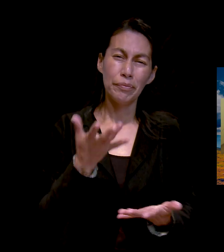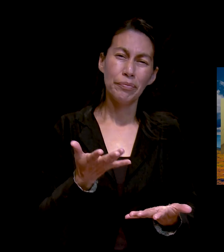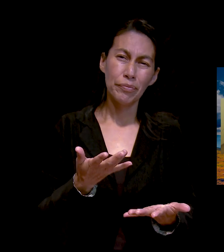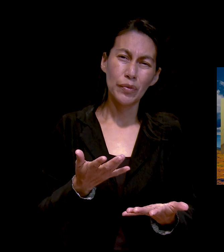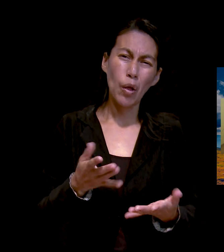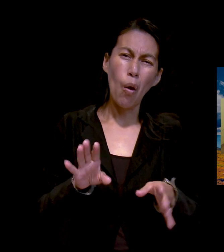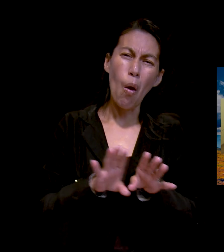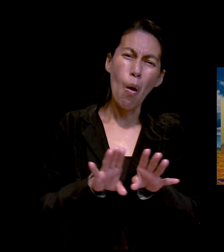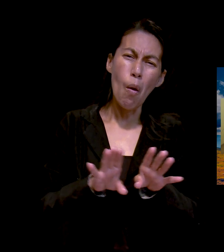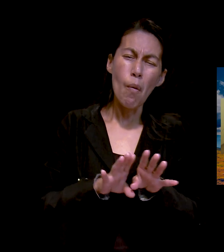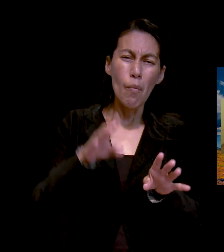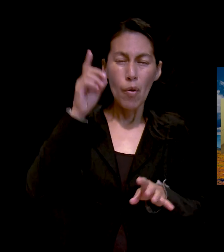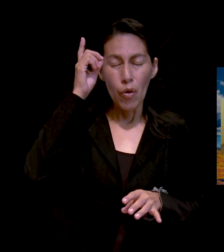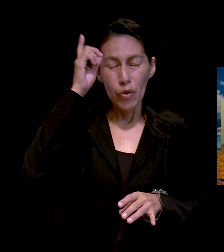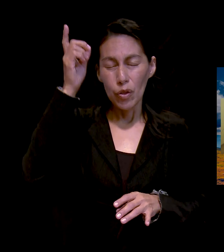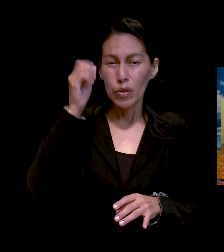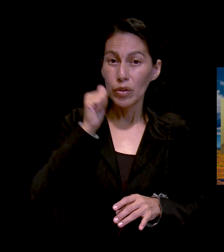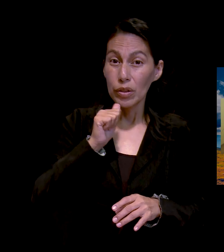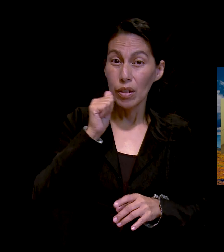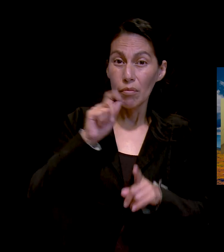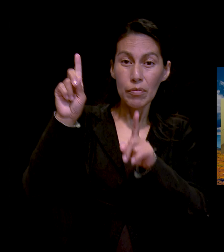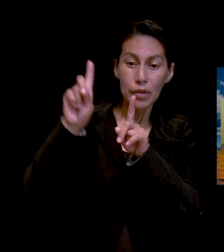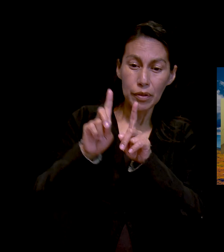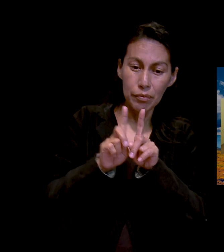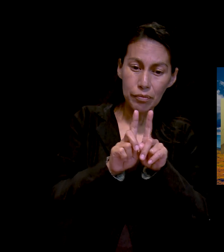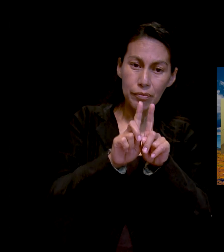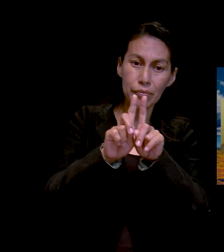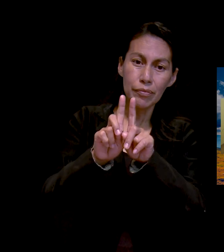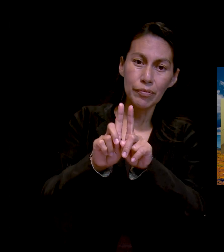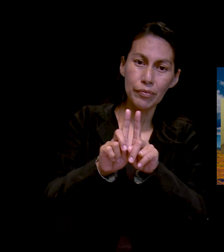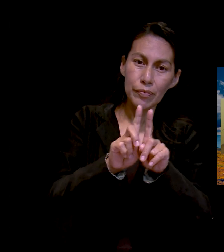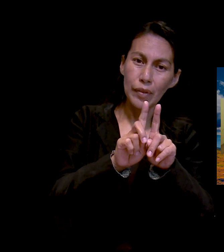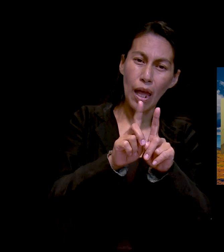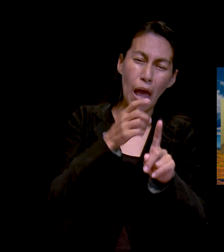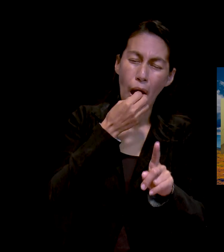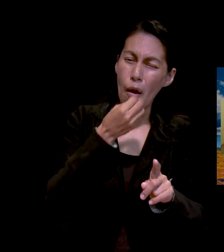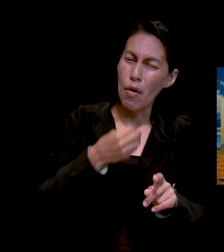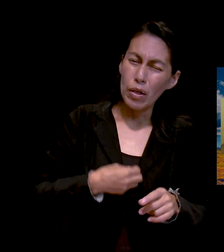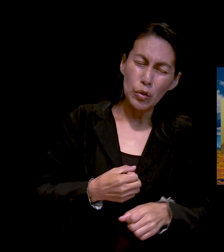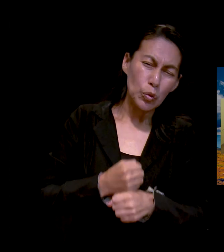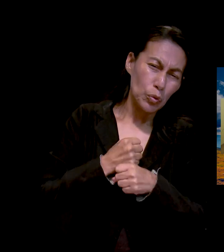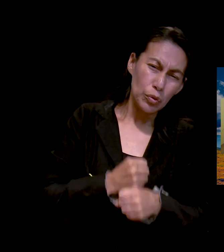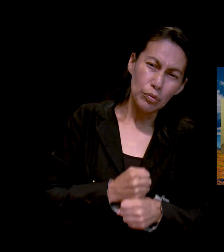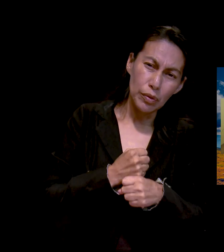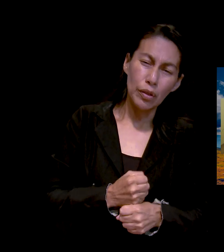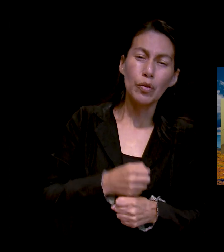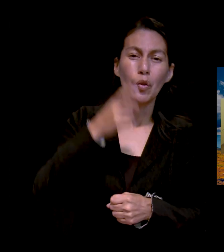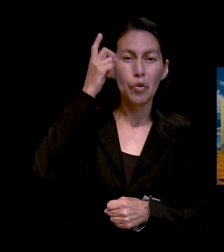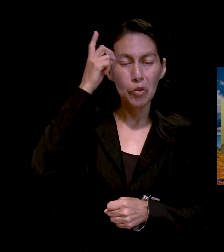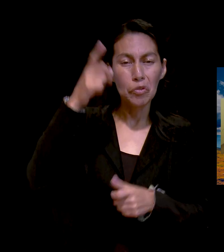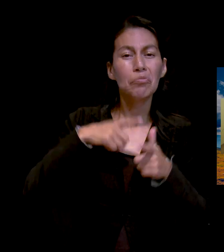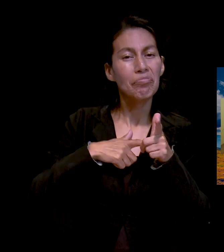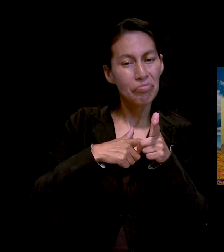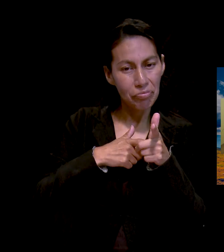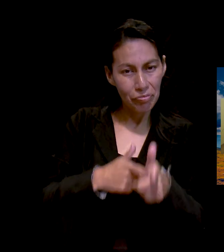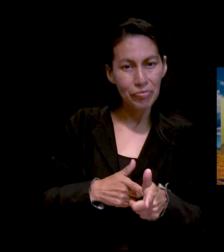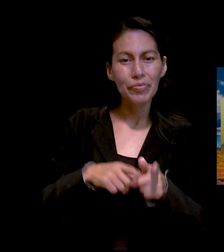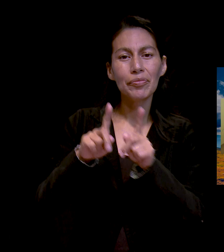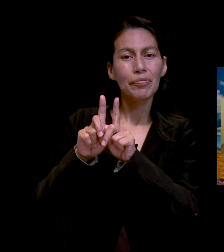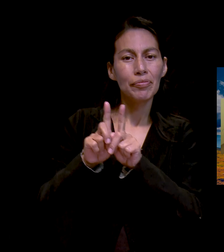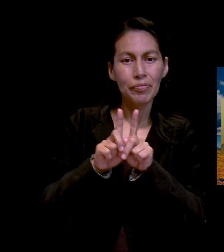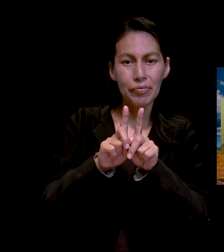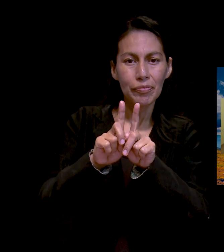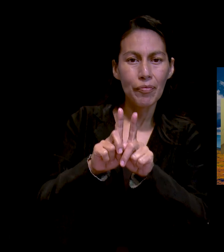dijimos, pues Dios siempre ha estado con nosotros. Y aún en medio de esto, pues Dios sigue ahí. Esa vez,